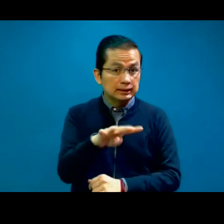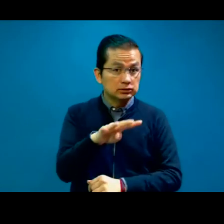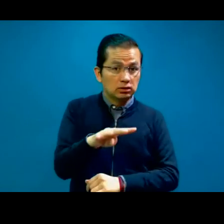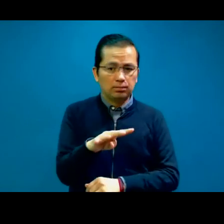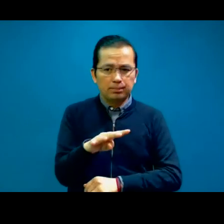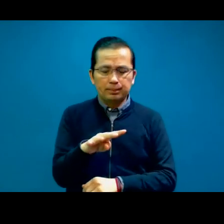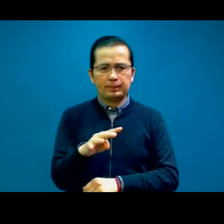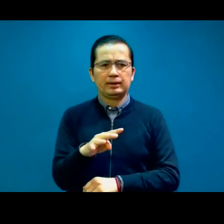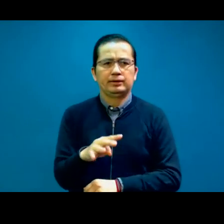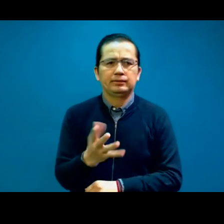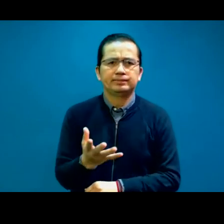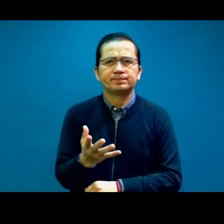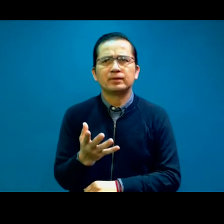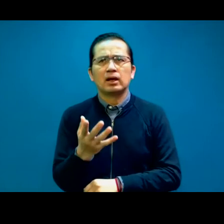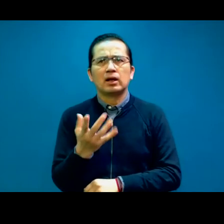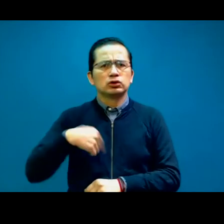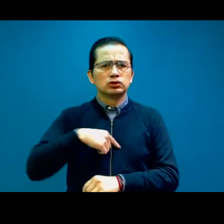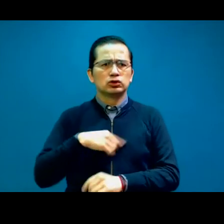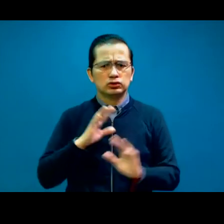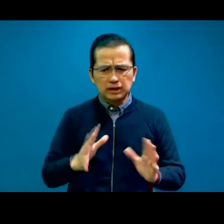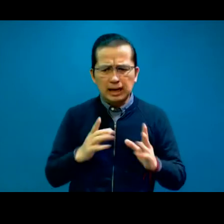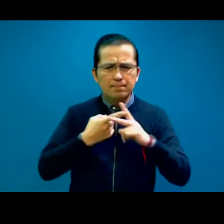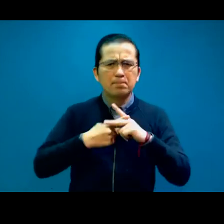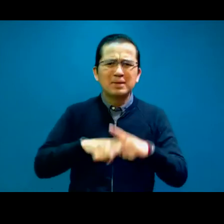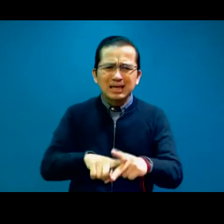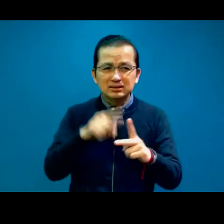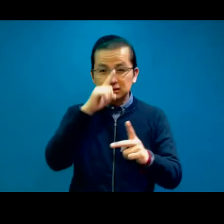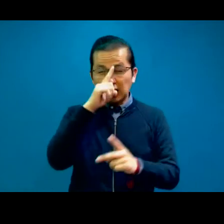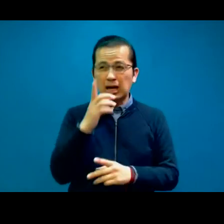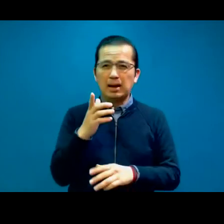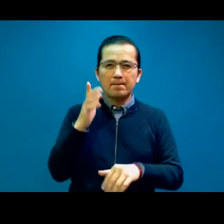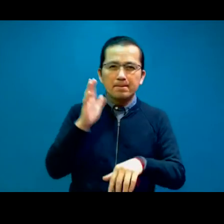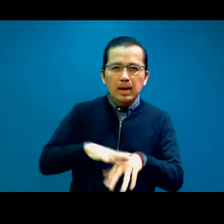generar otros espacios de trabajo.